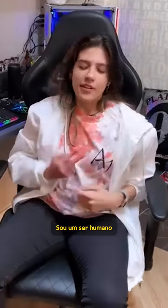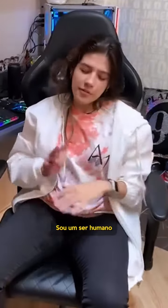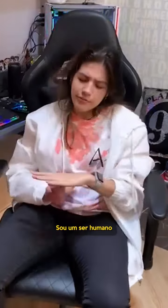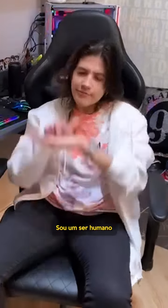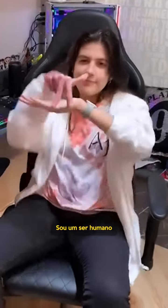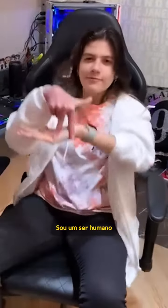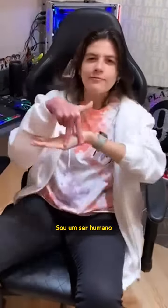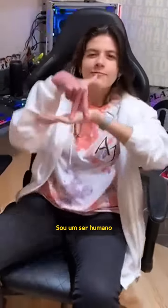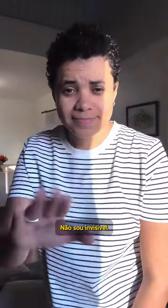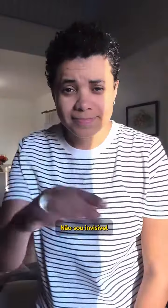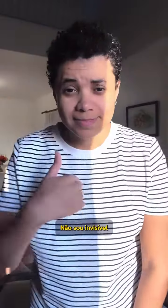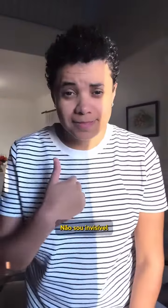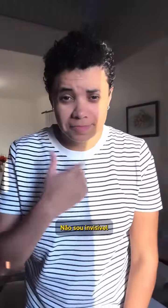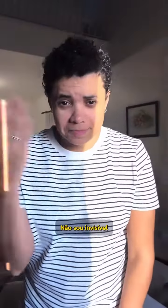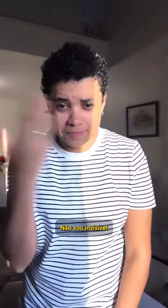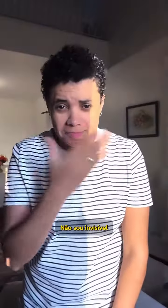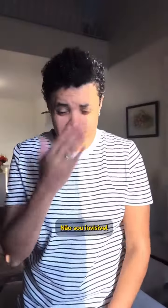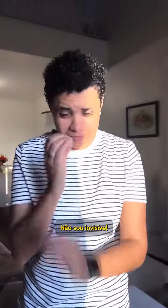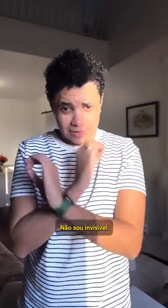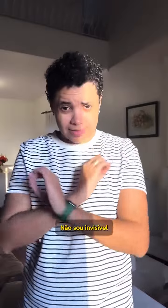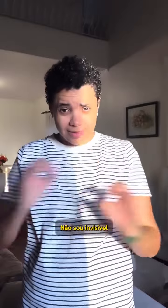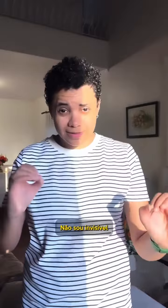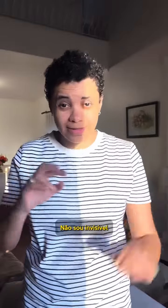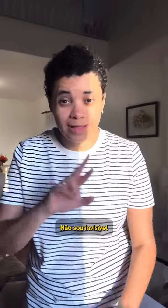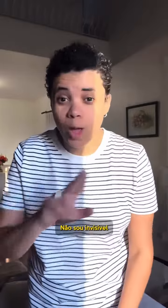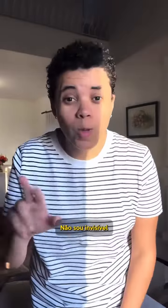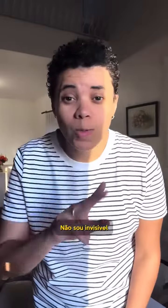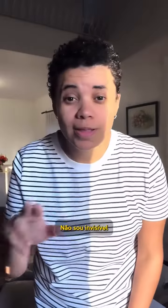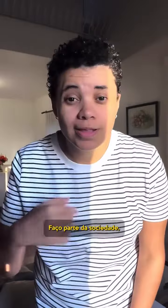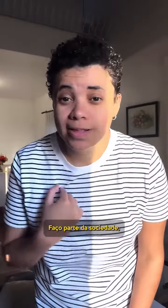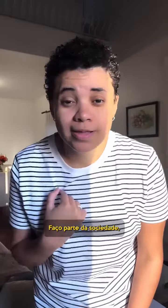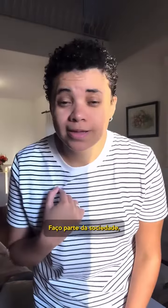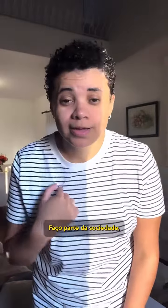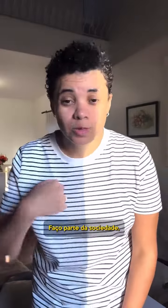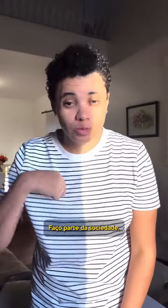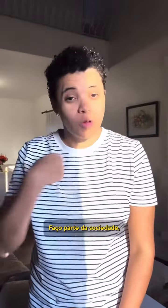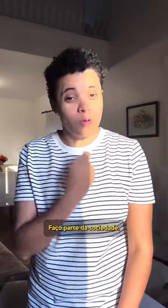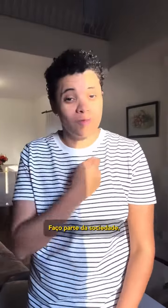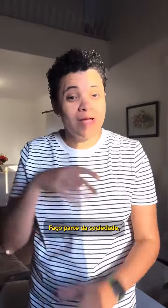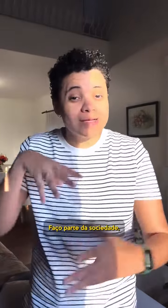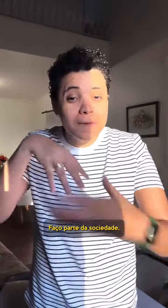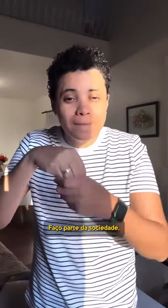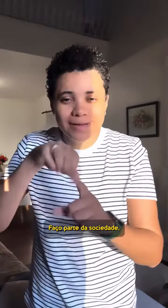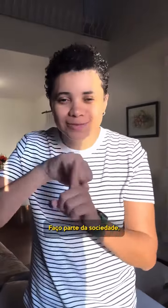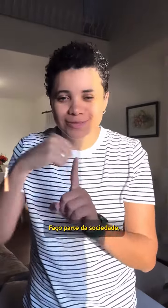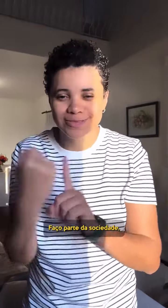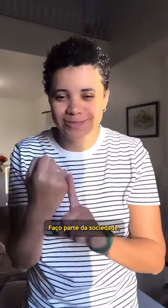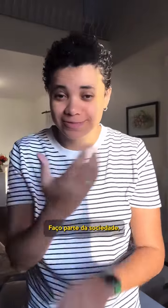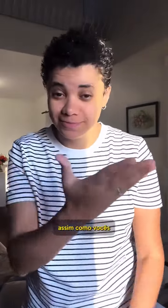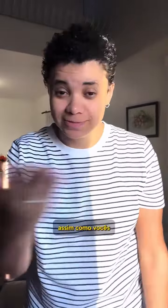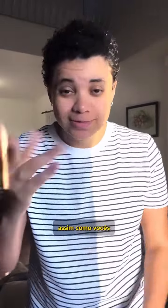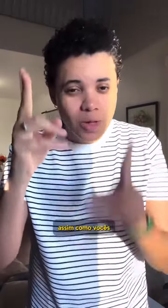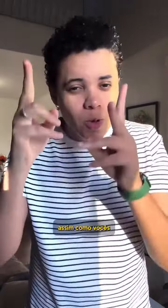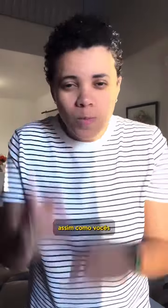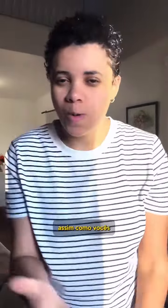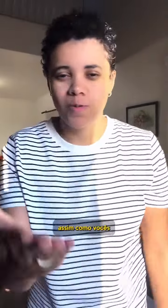humano. Não sou invisível. Faço parte da sociedade, assim como vocês.